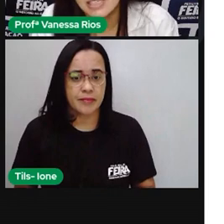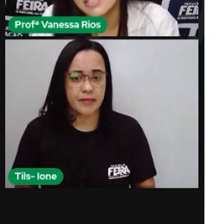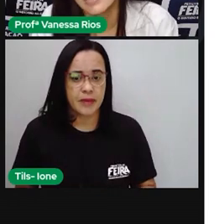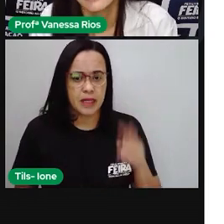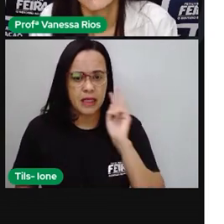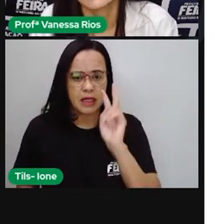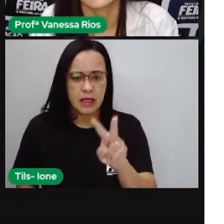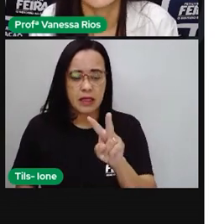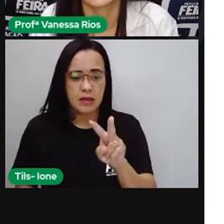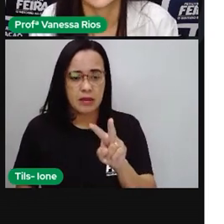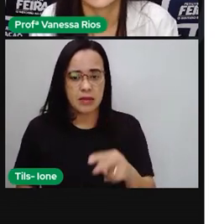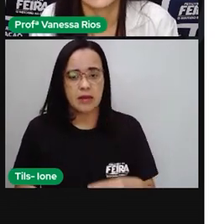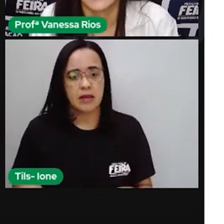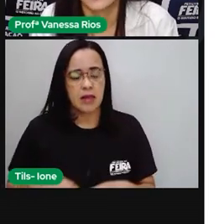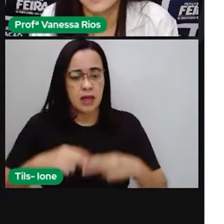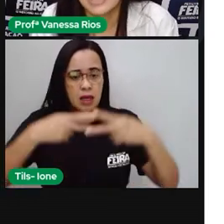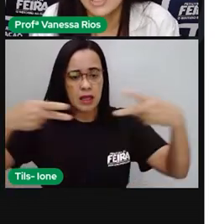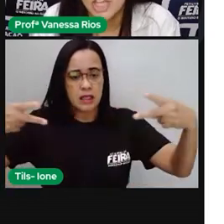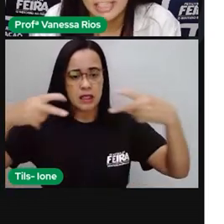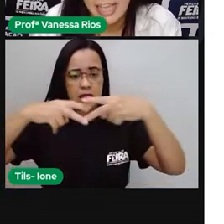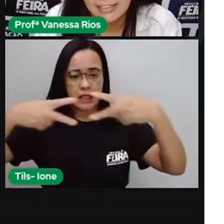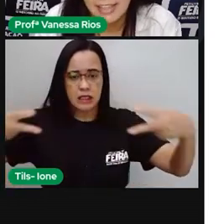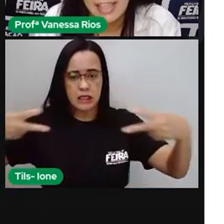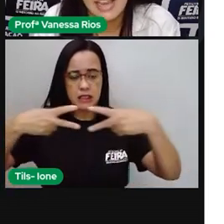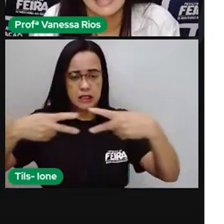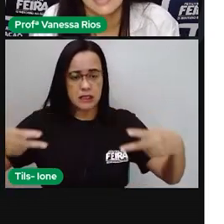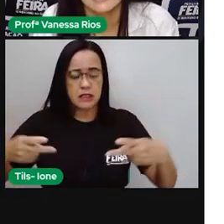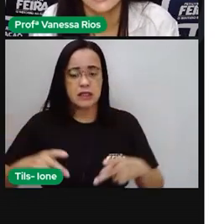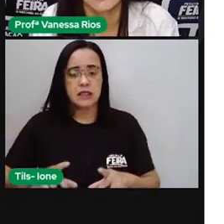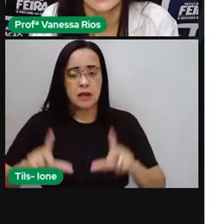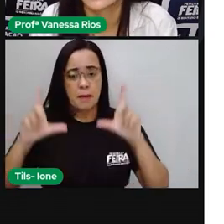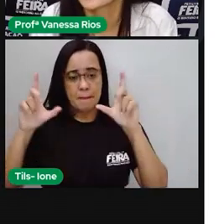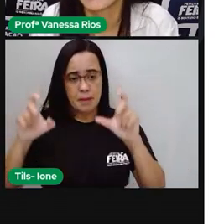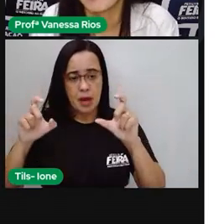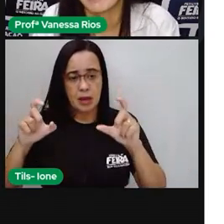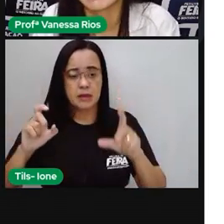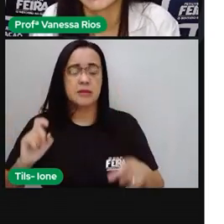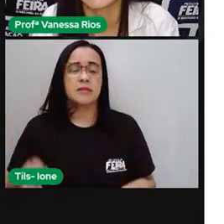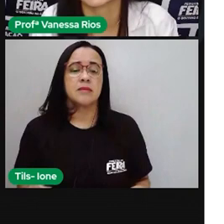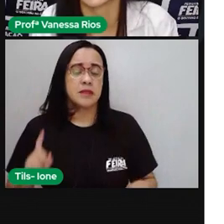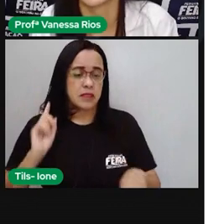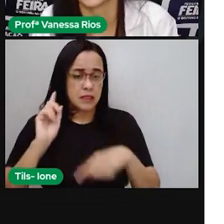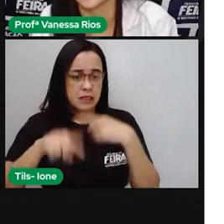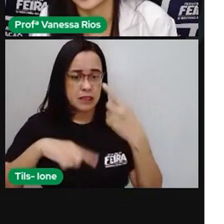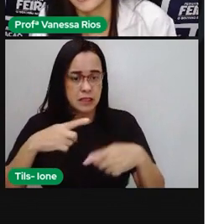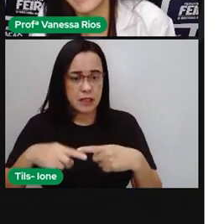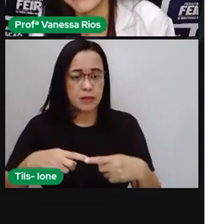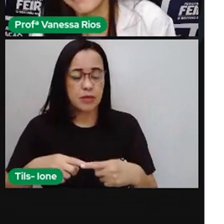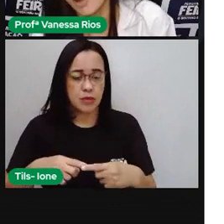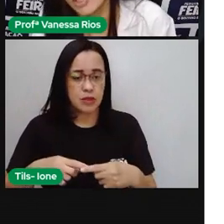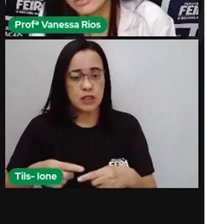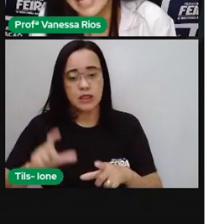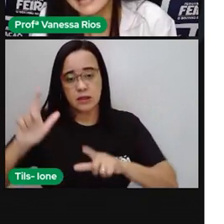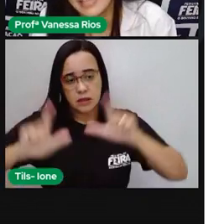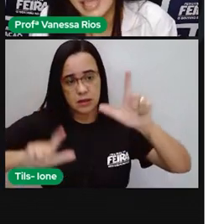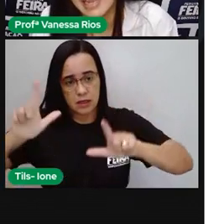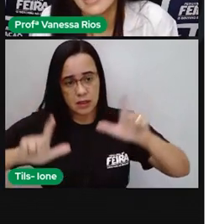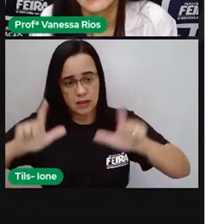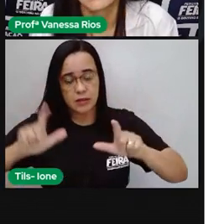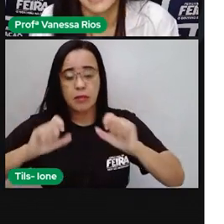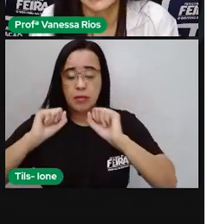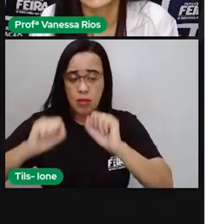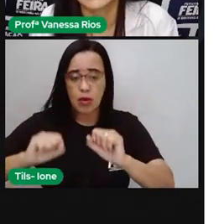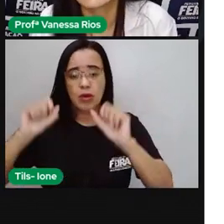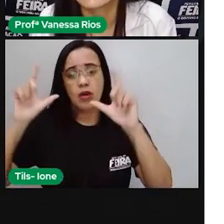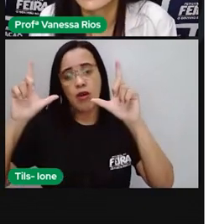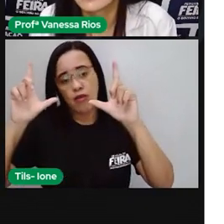links, você pode até dar um print aí na tela, né? Se estiver assistindo aí pela televisão, pode tirar uma foto da tela,